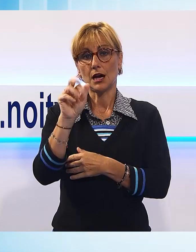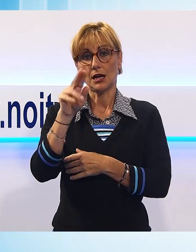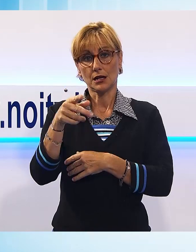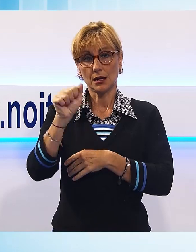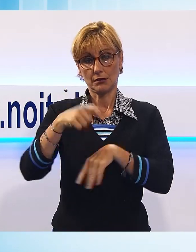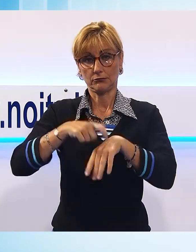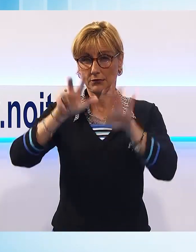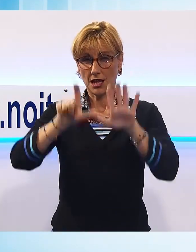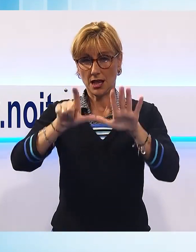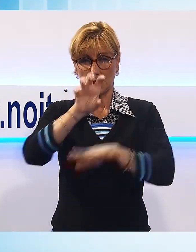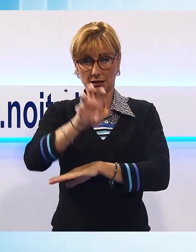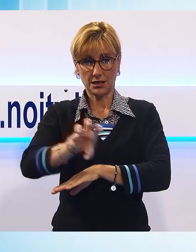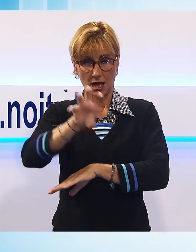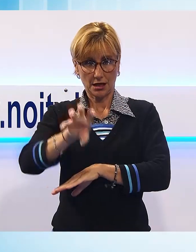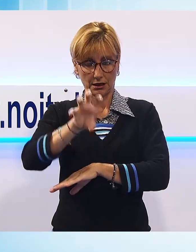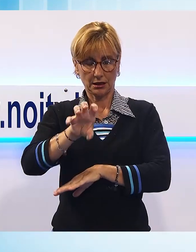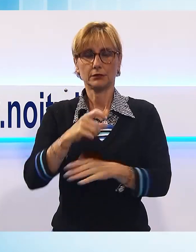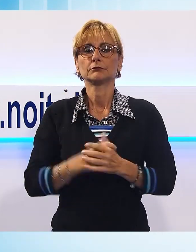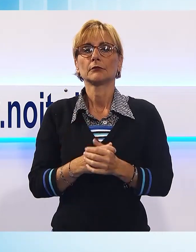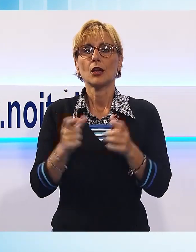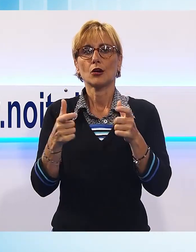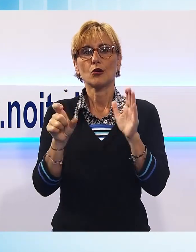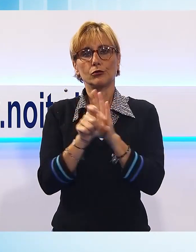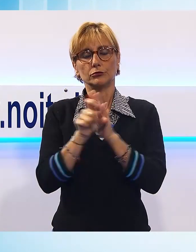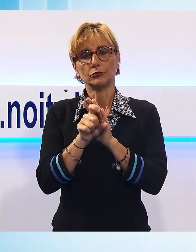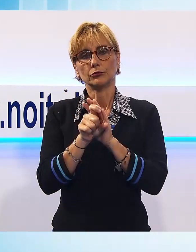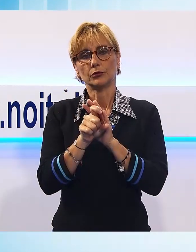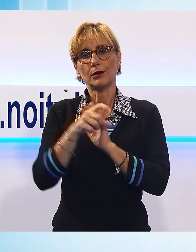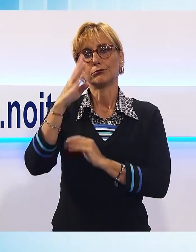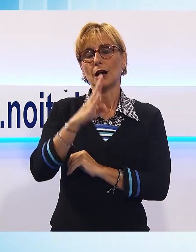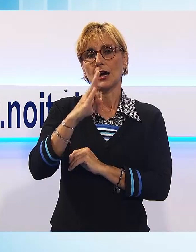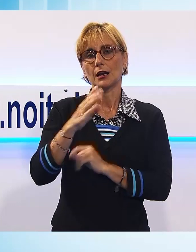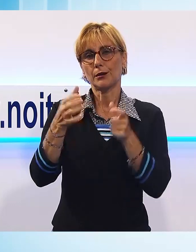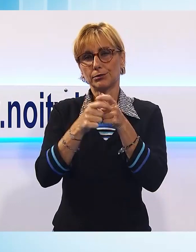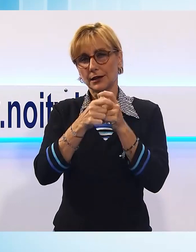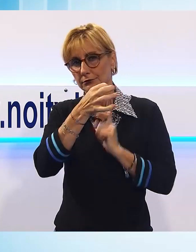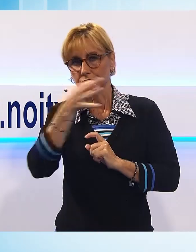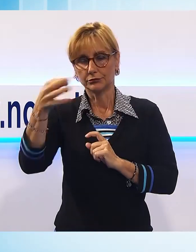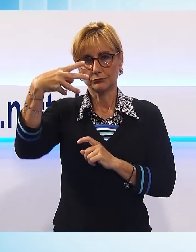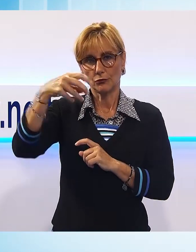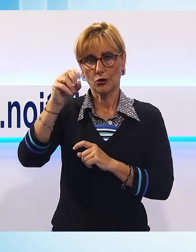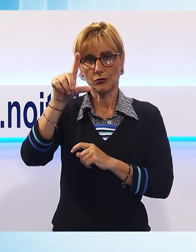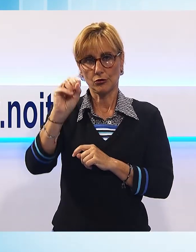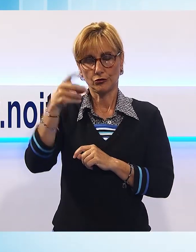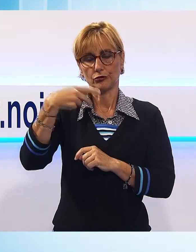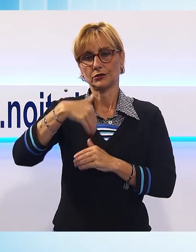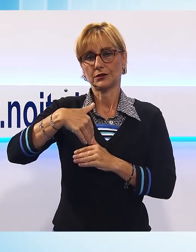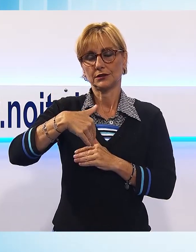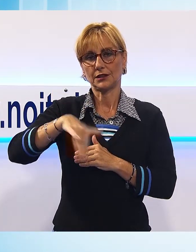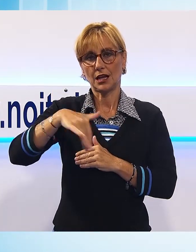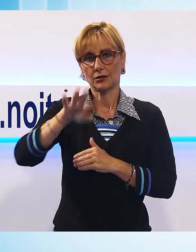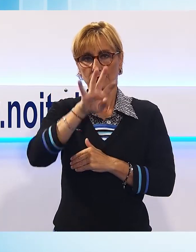verificato a Mologno nel comune di Barga, nel tratto di strada tra il paese e località Arsenale e sulla strada regionale 445.